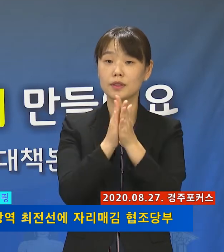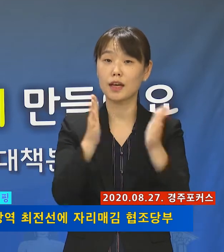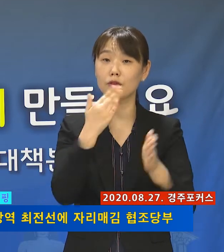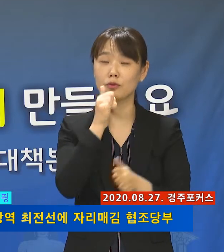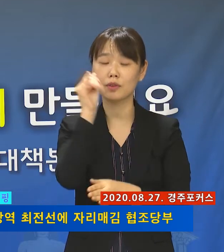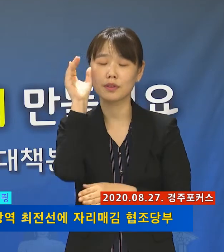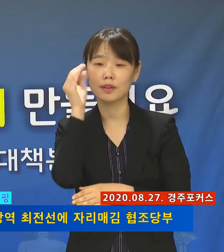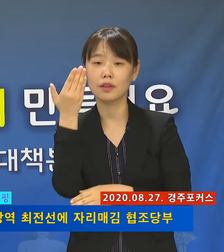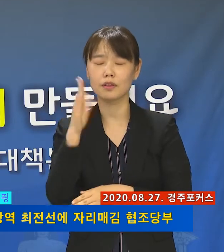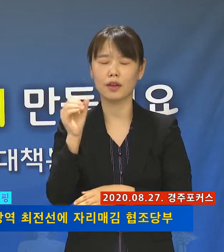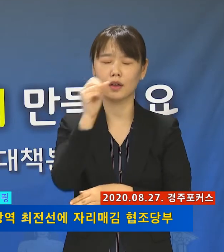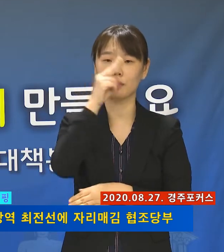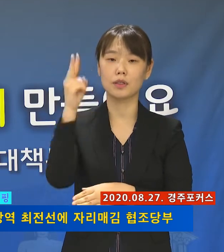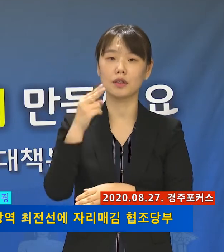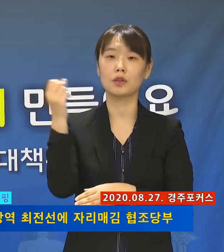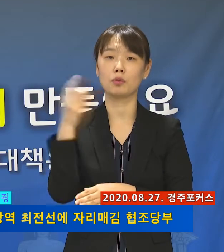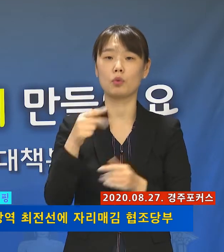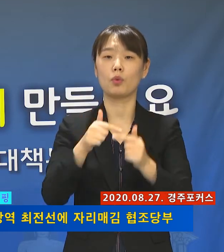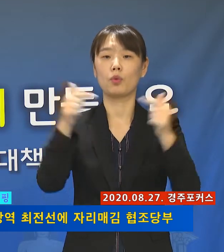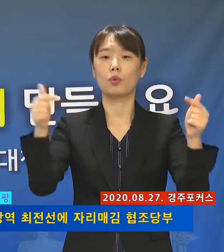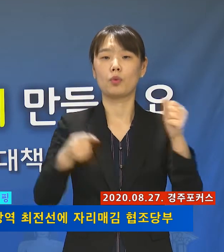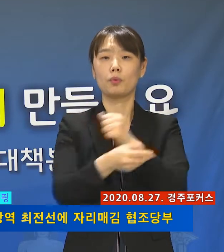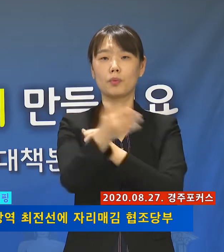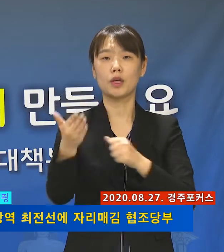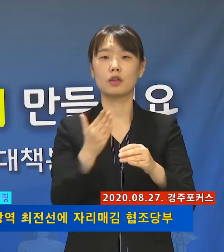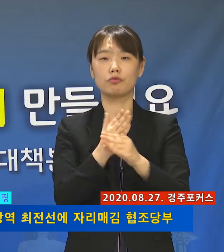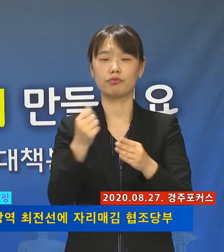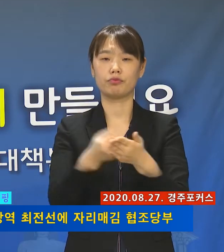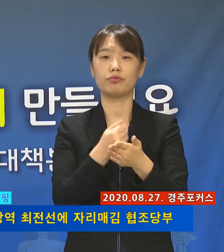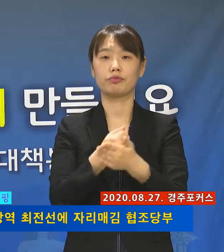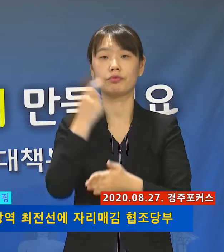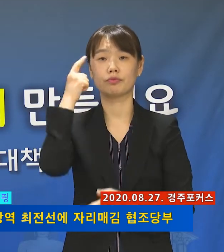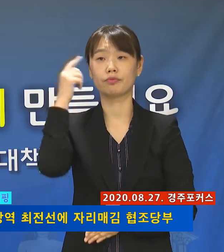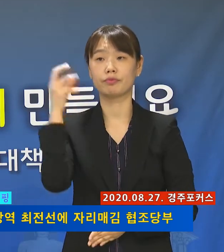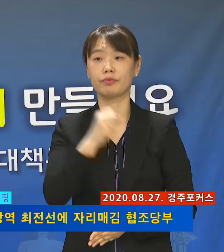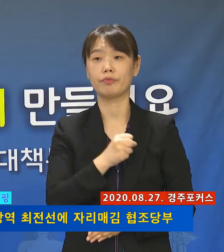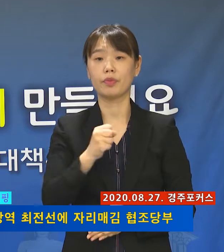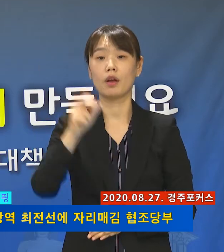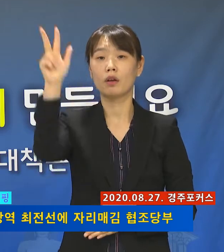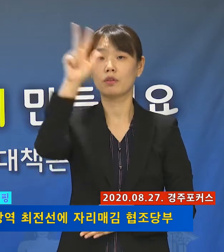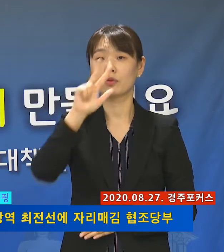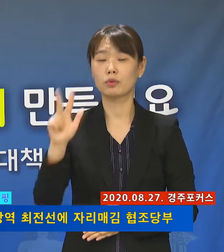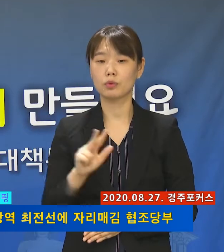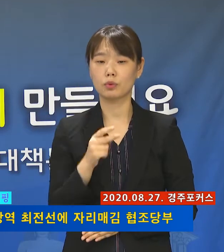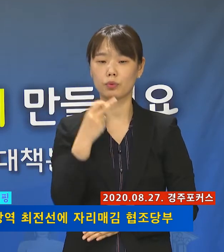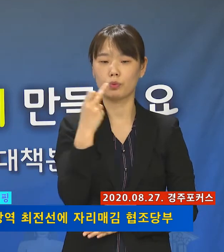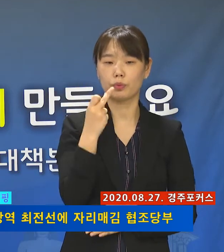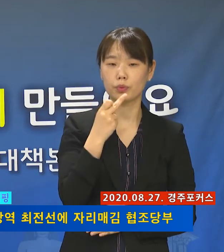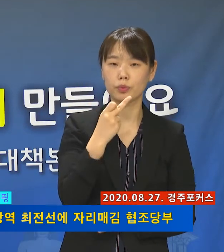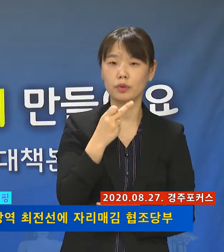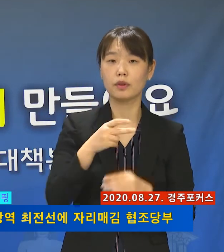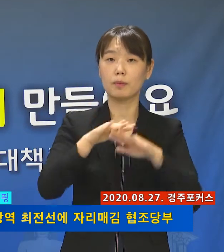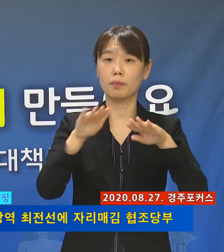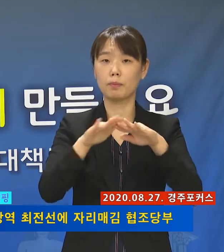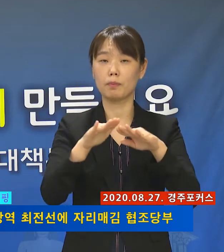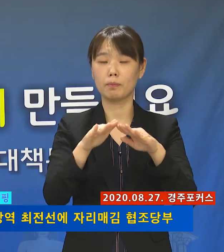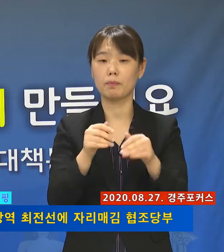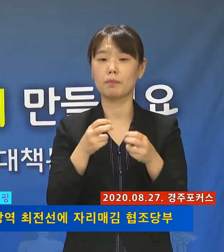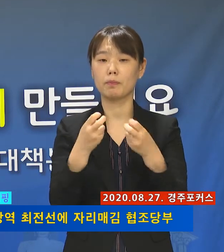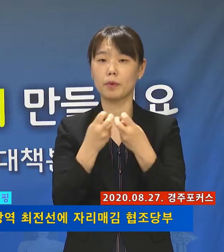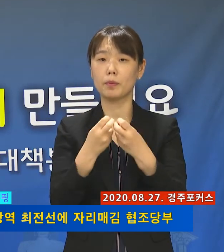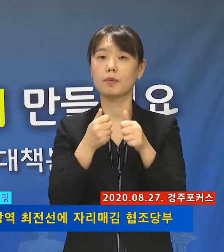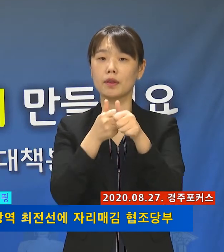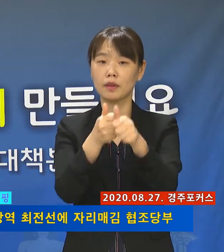대규모 확산이 발생하게 되어 무척 안타깝게 생각합니다. 전북적으로 강화된 조치에 따라서 시민